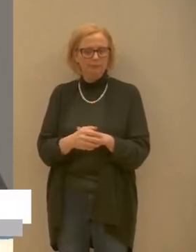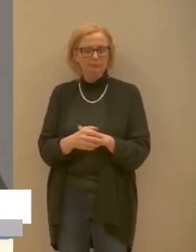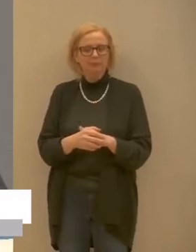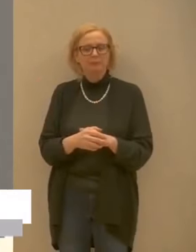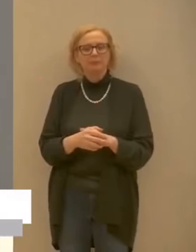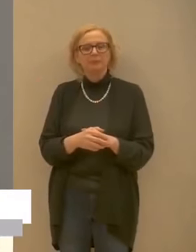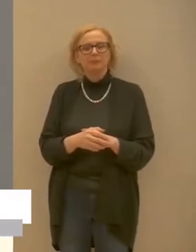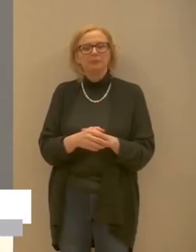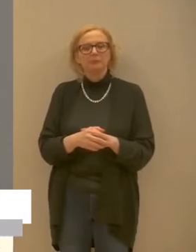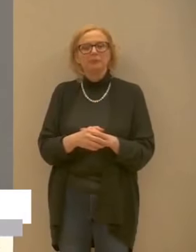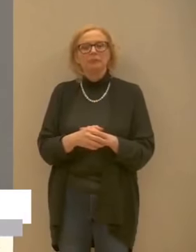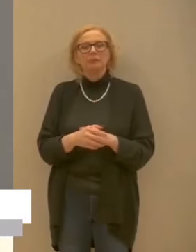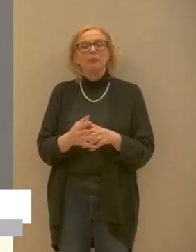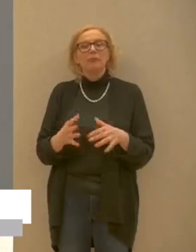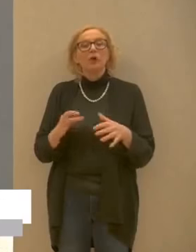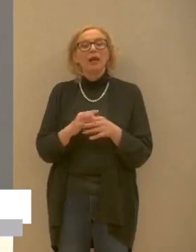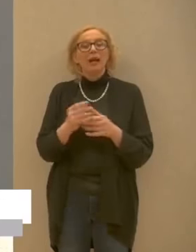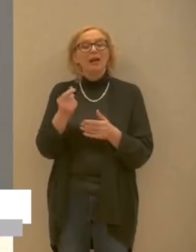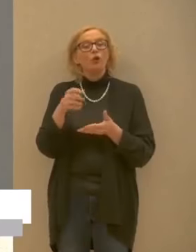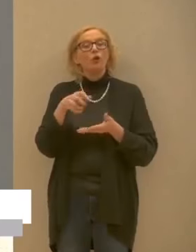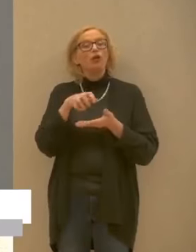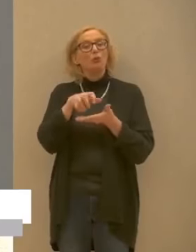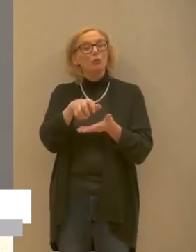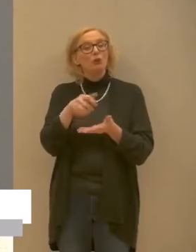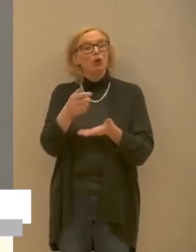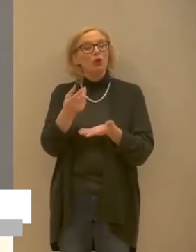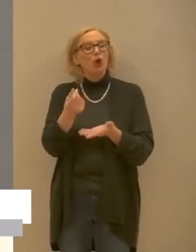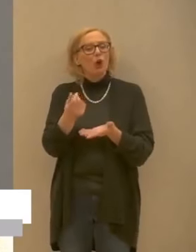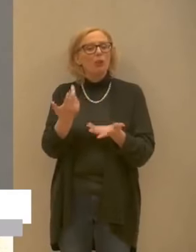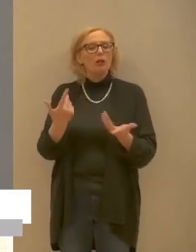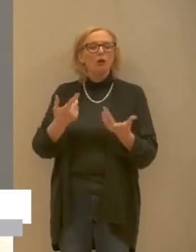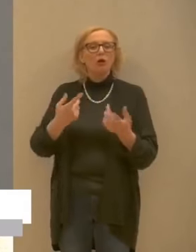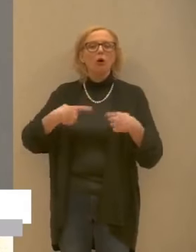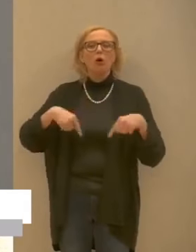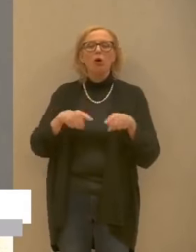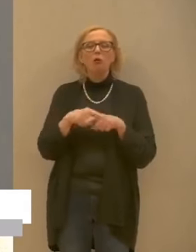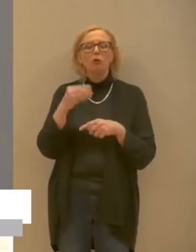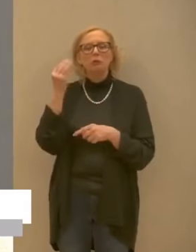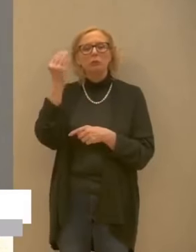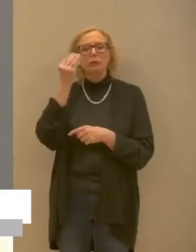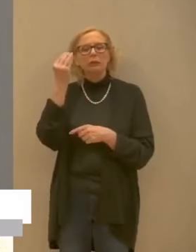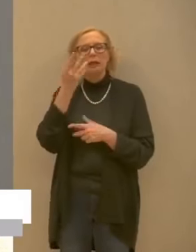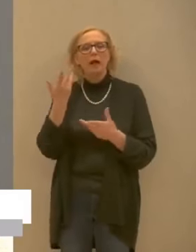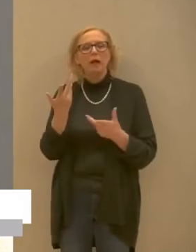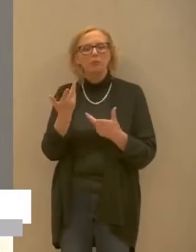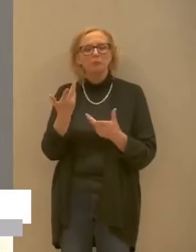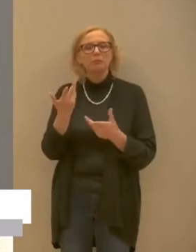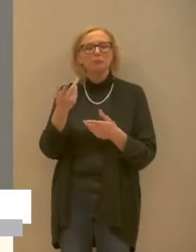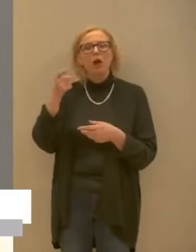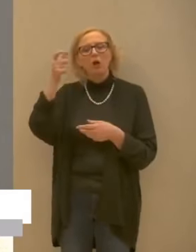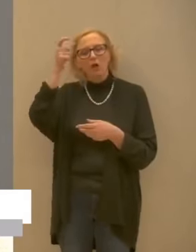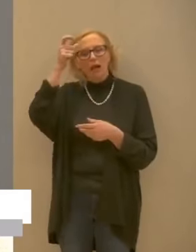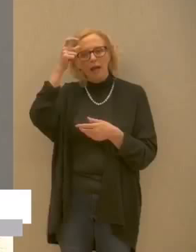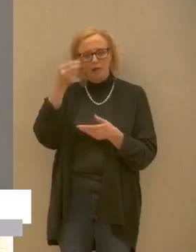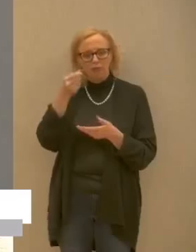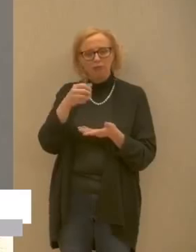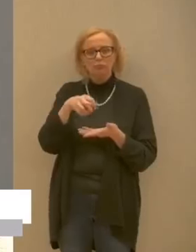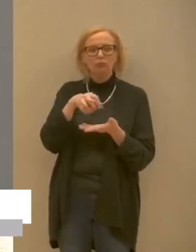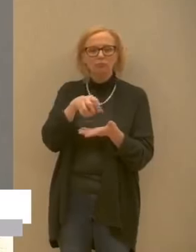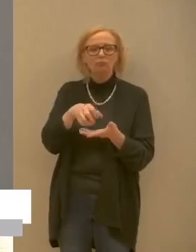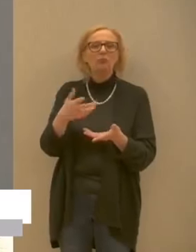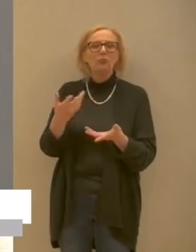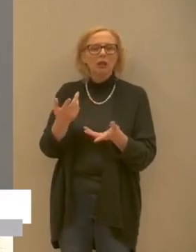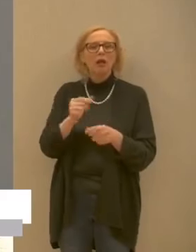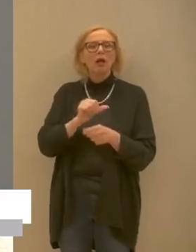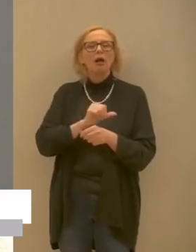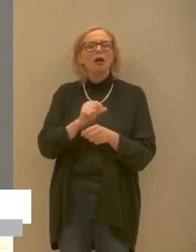del contributo economico da parte del governo riteniamo che questo sia un primo passo che può fare